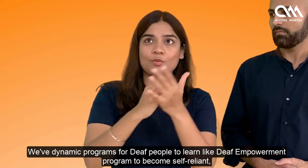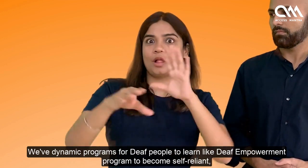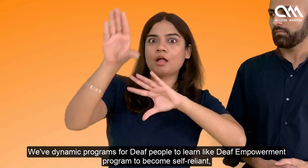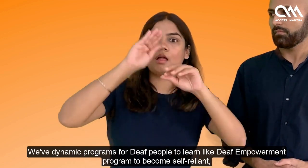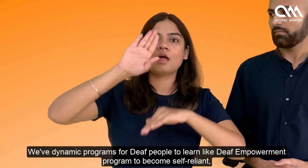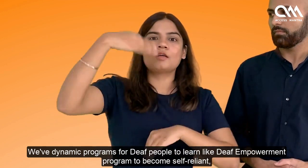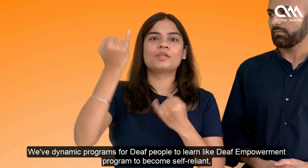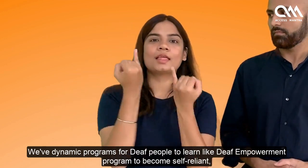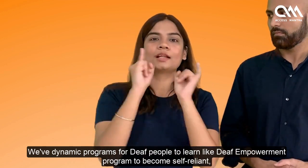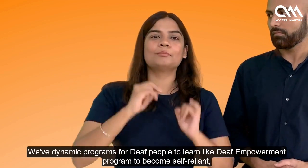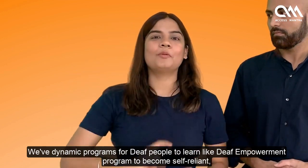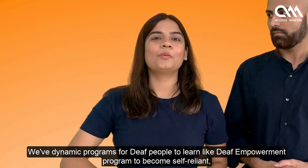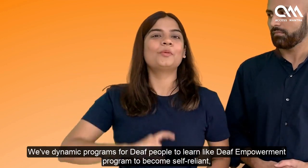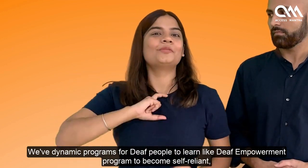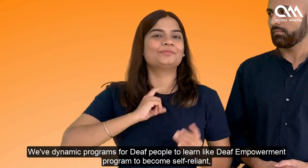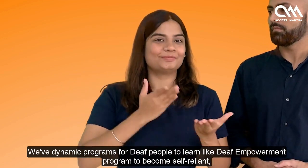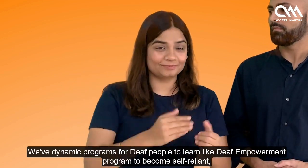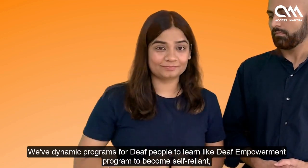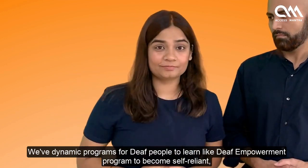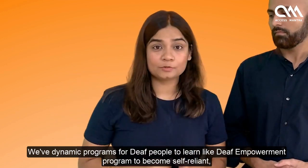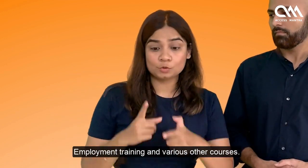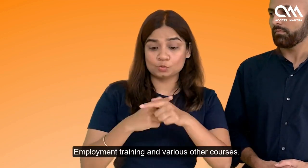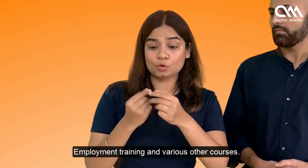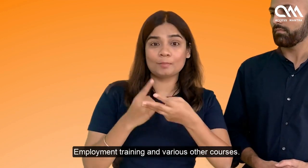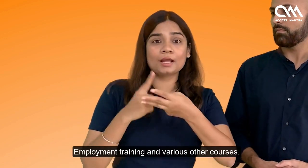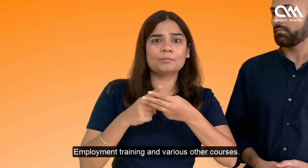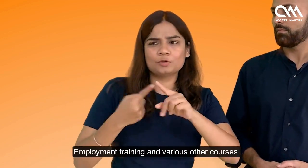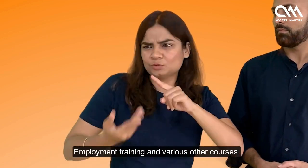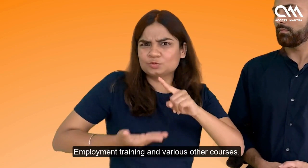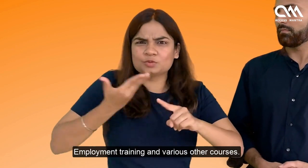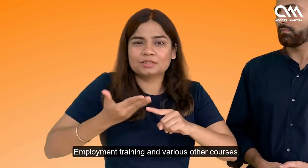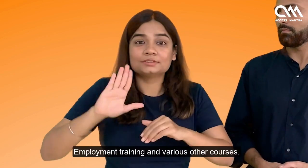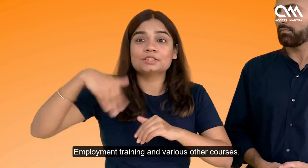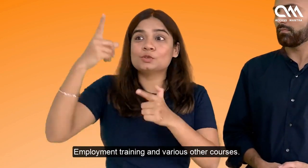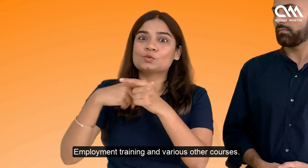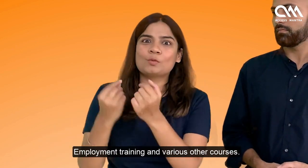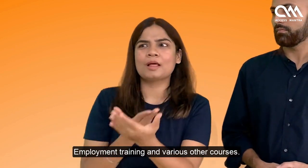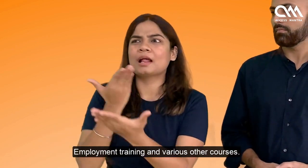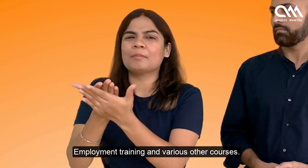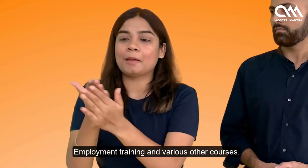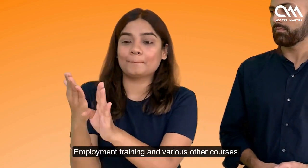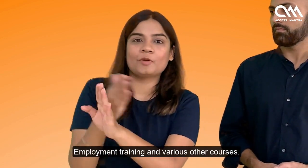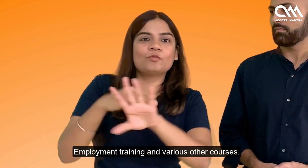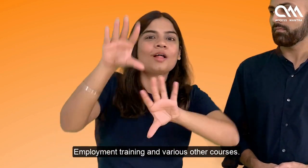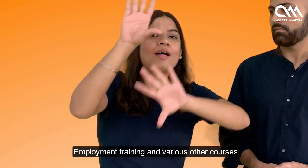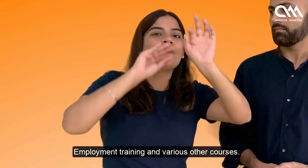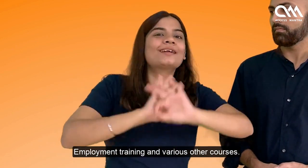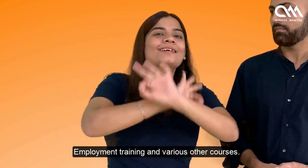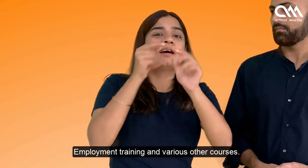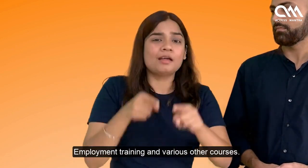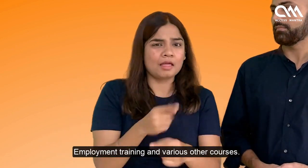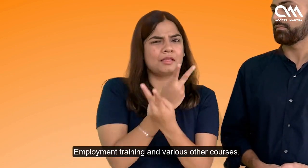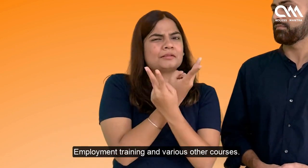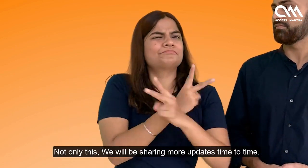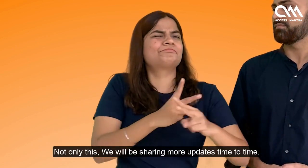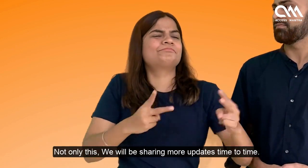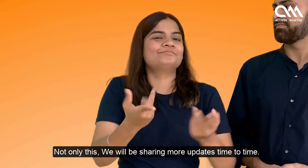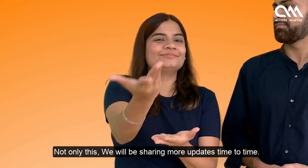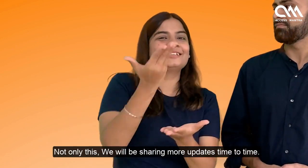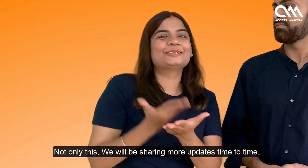भी चलाते हैं जैसे कि बदिर लोगों के लिए डेफ एंप यह पाव्म प्रोग्राम जिसमें वह आत्मनिरी बन सके इंप्लॉएंमेंट ट्रेडिंग्स अर इसे